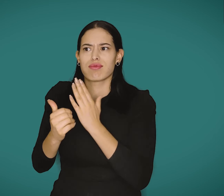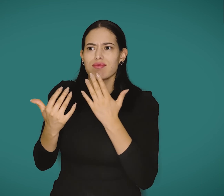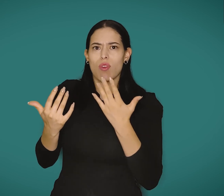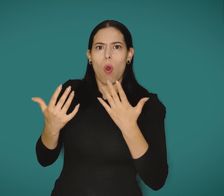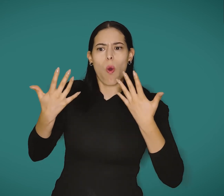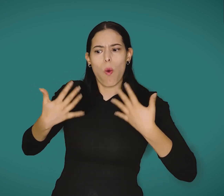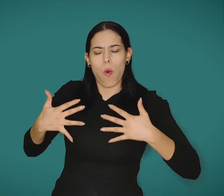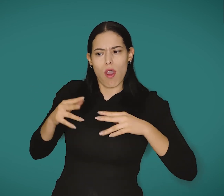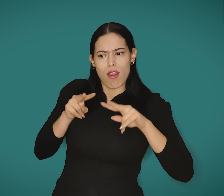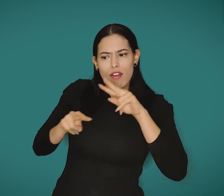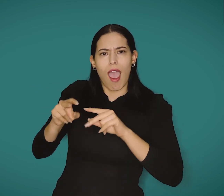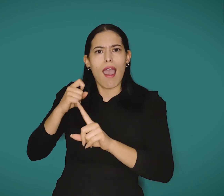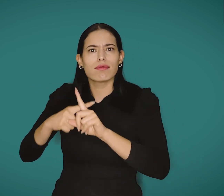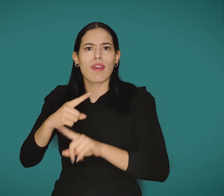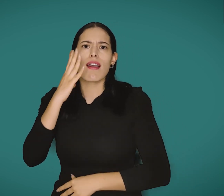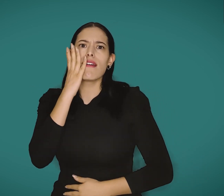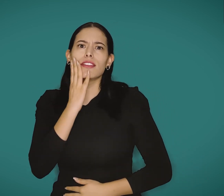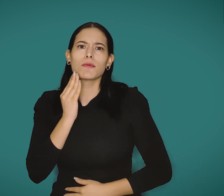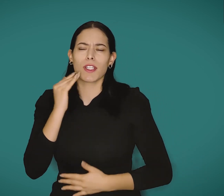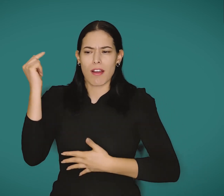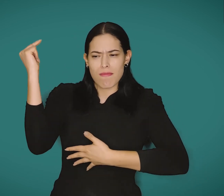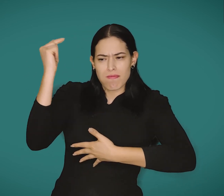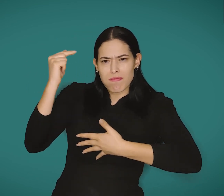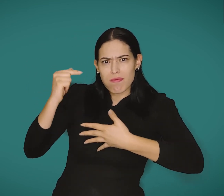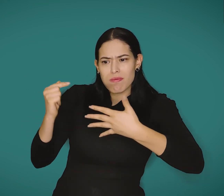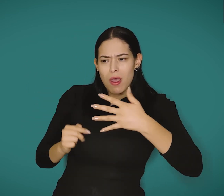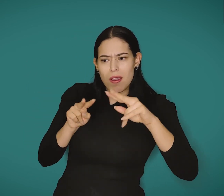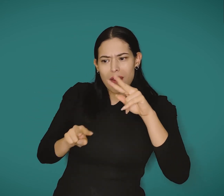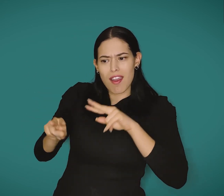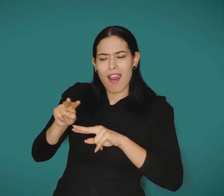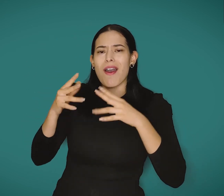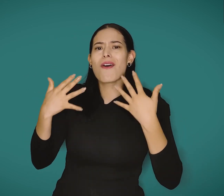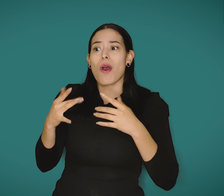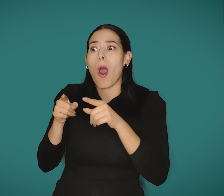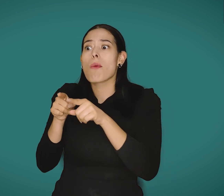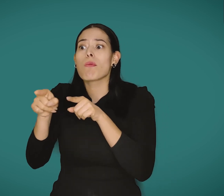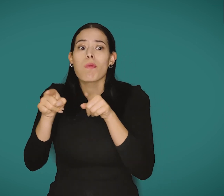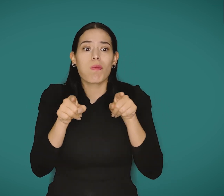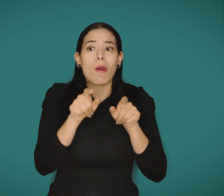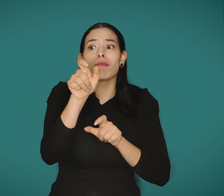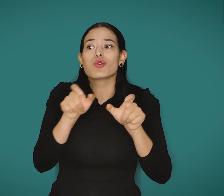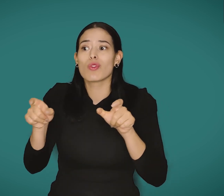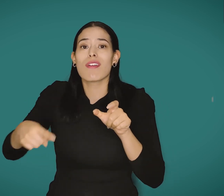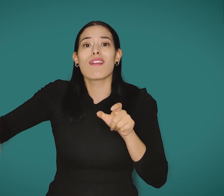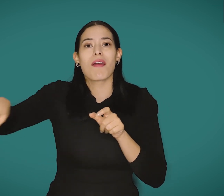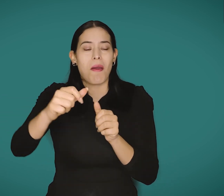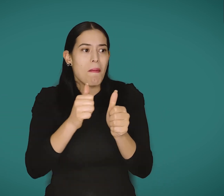grupo de admitidos que hoy inician su proceso formativo en nuestra institución.